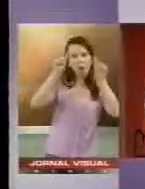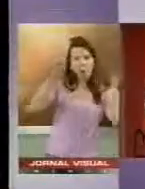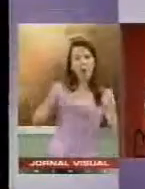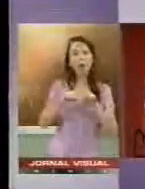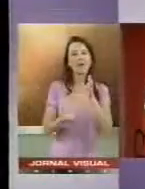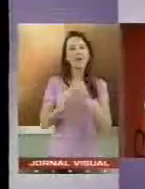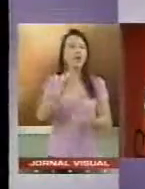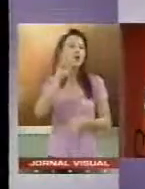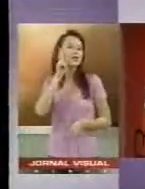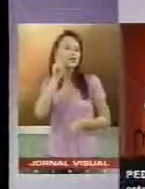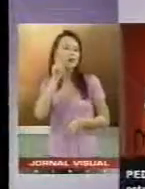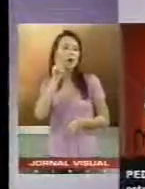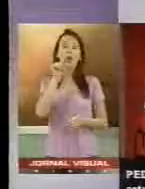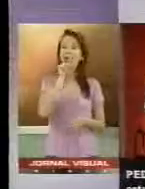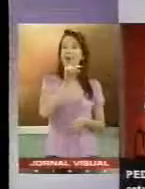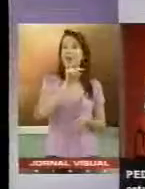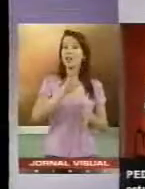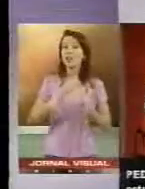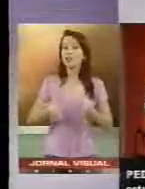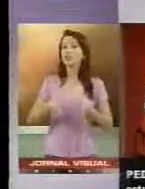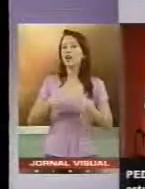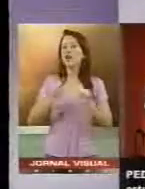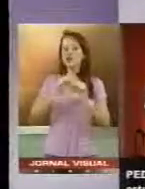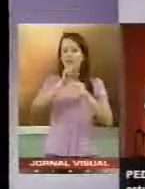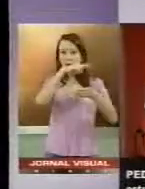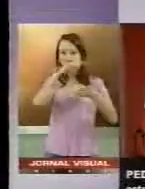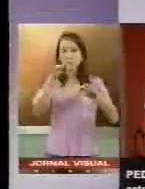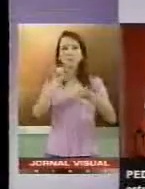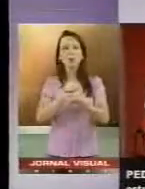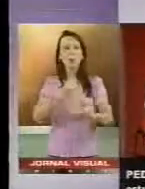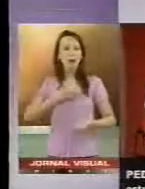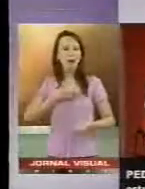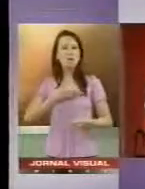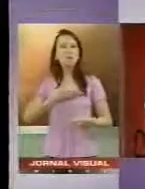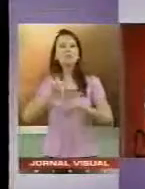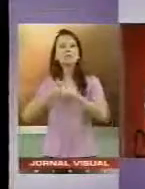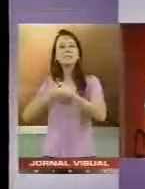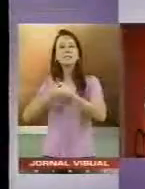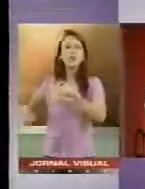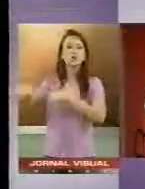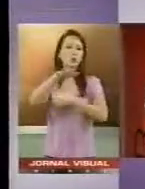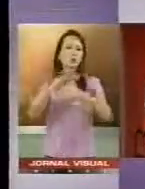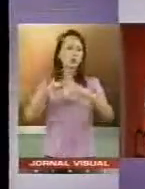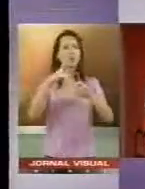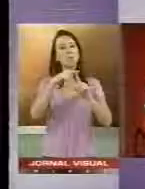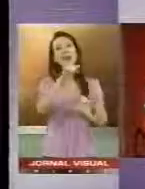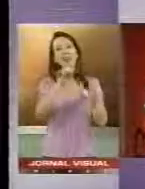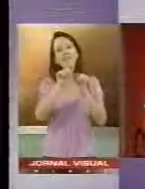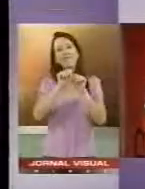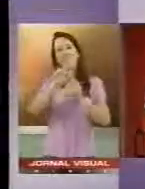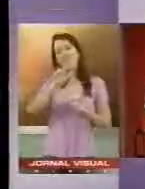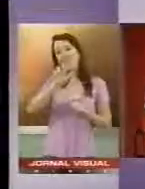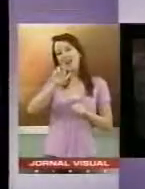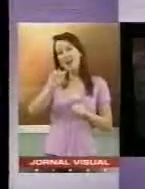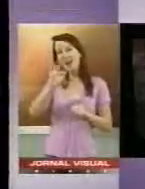quadrinhos. Estou retratado com as pinturas que eu faço com os meus amigos pela cidade. Pelo fato de a gente ser grafiteiro e